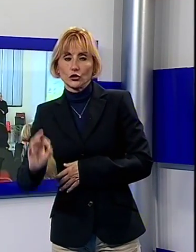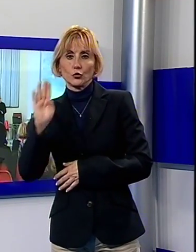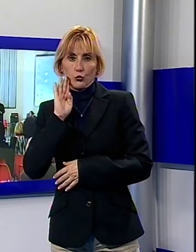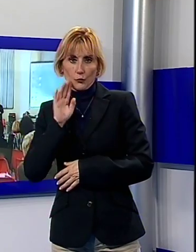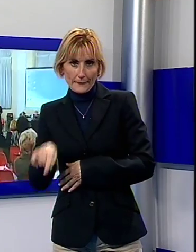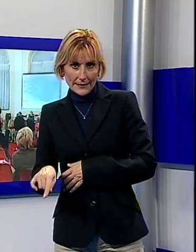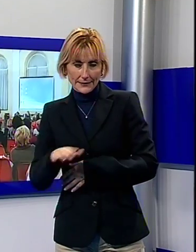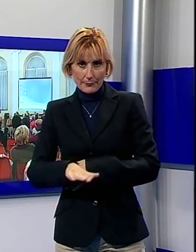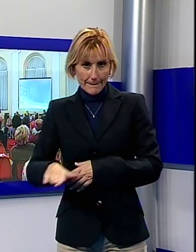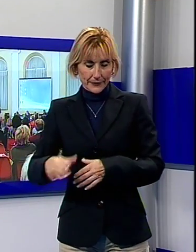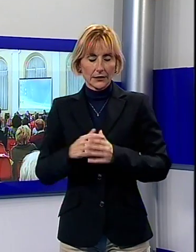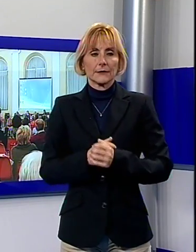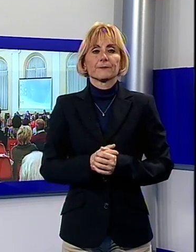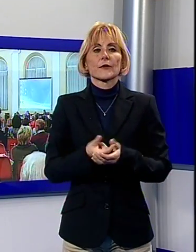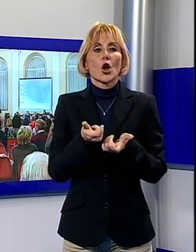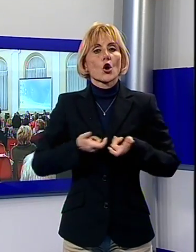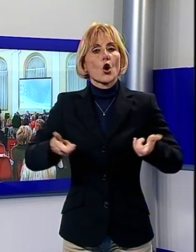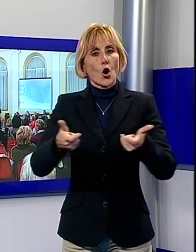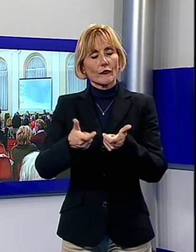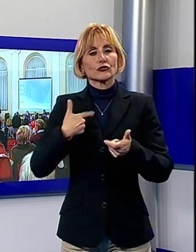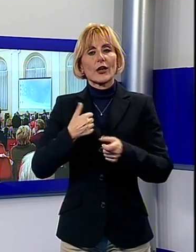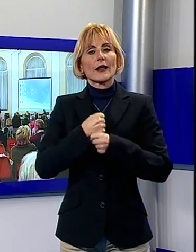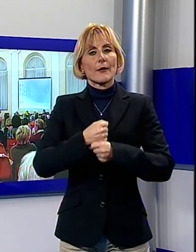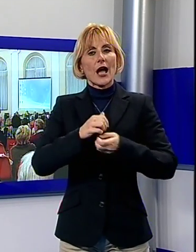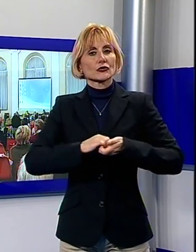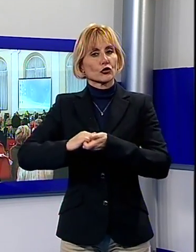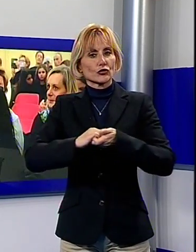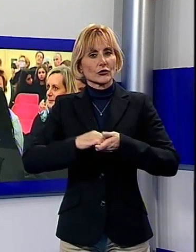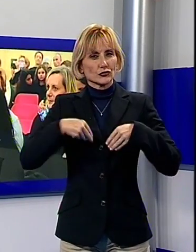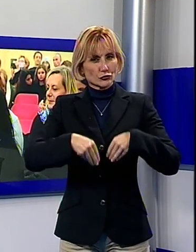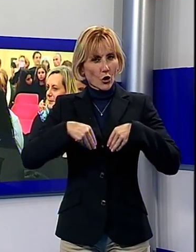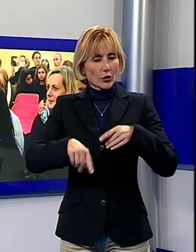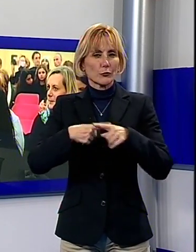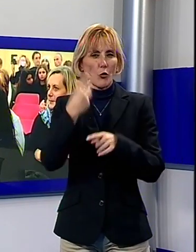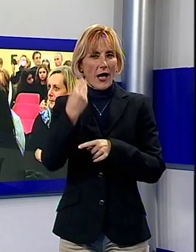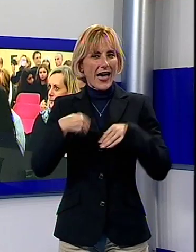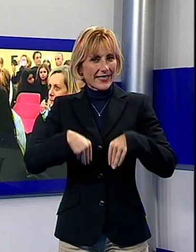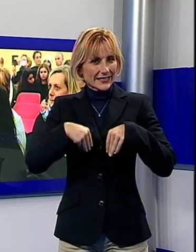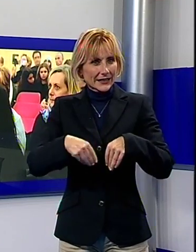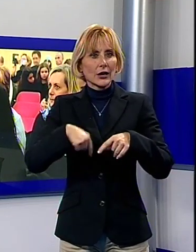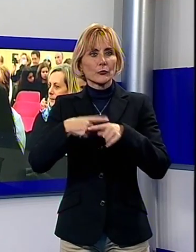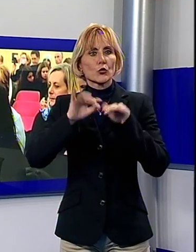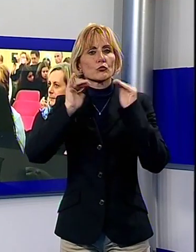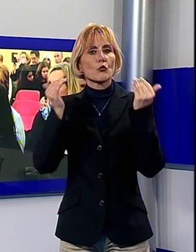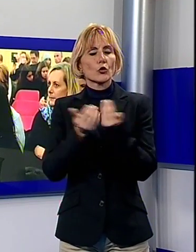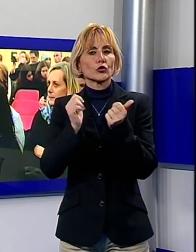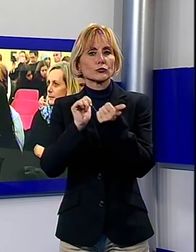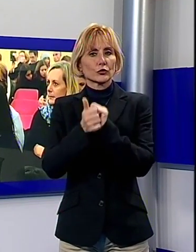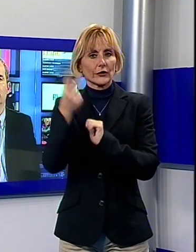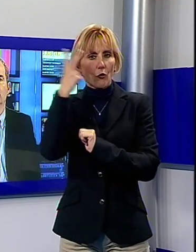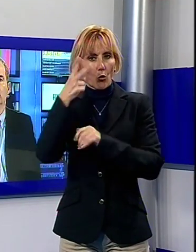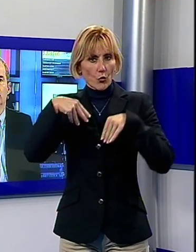convegno hanno partecipato numerosi rappresentanti di associazioni ed enti e molti protagonisti del mondo sportivo lucchese.